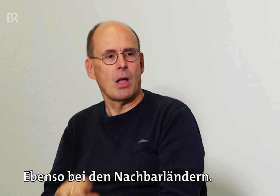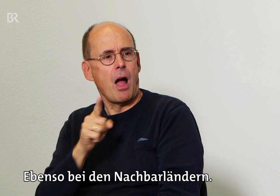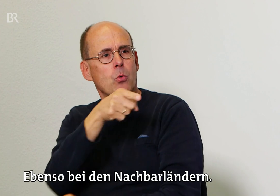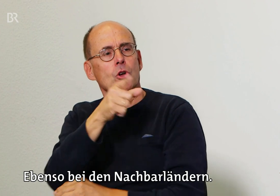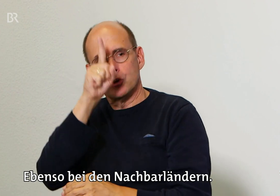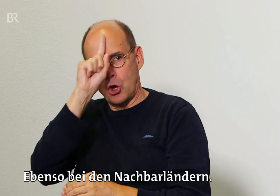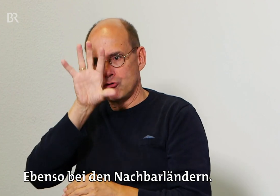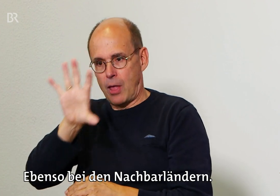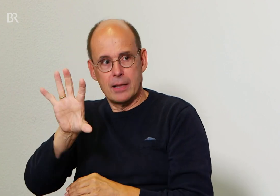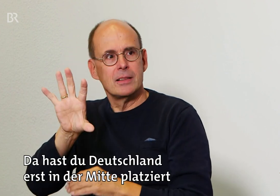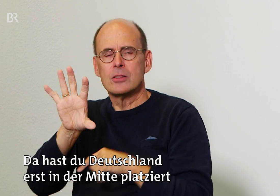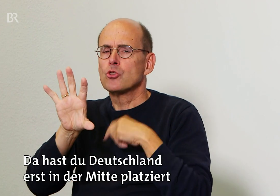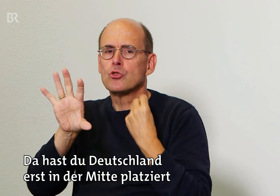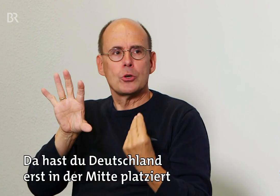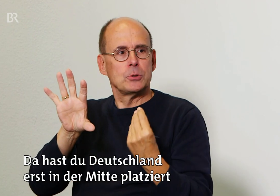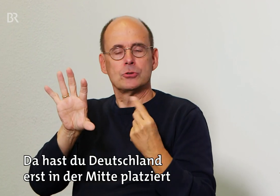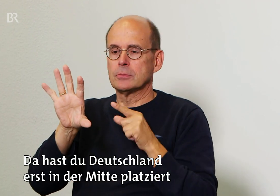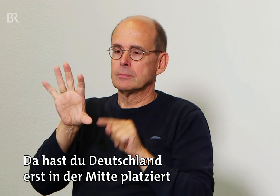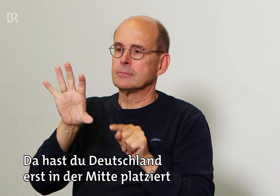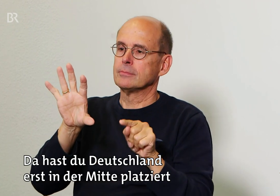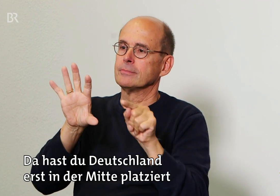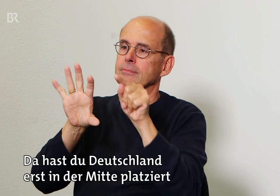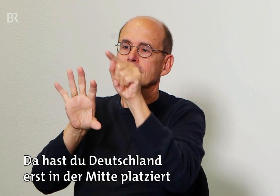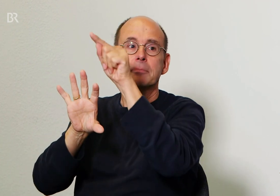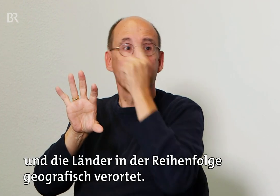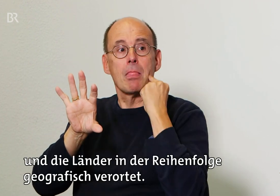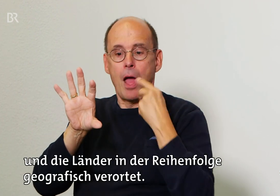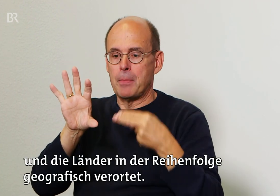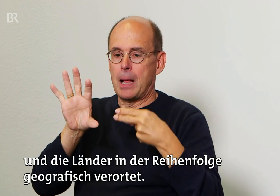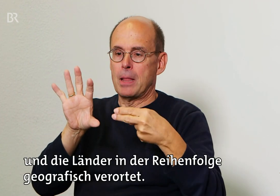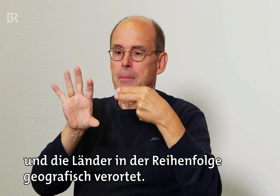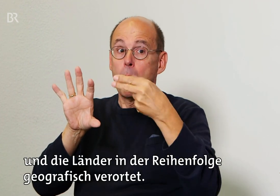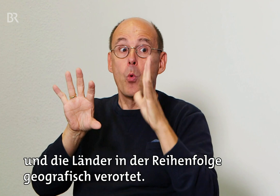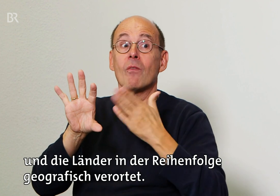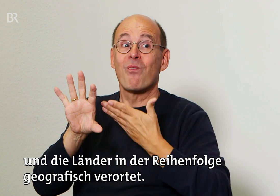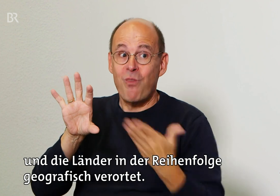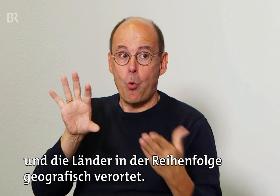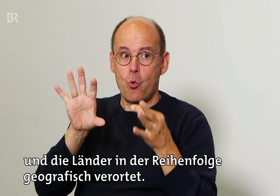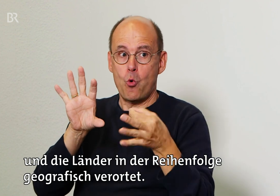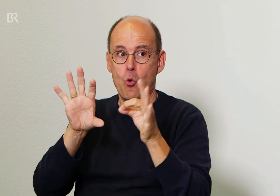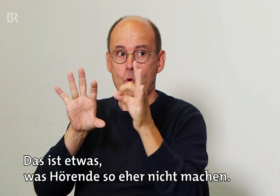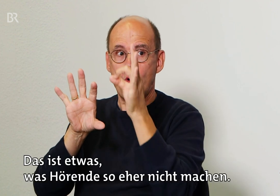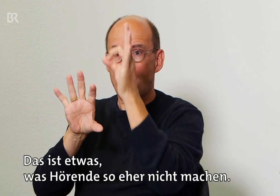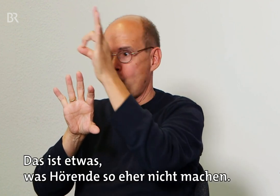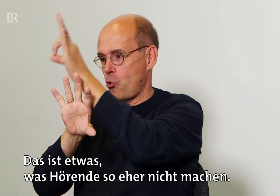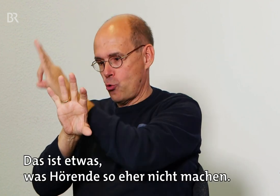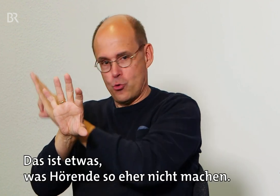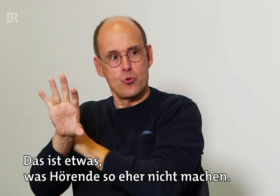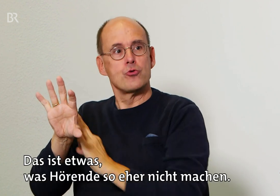Ebenso bei den Nachbarländern. Da hast du Deutschland erst in der Mitte platziert und die Länder in der Reihenfolge geografisch verortet. Das ist etwas, was